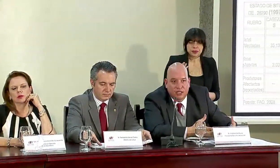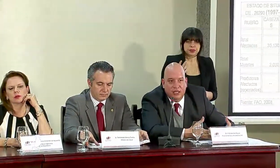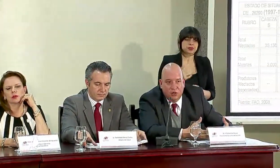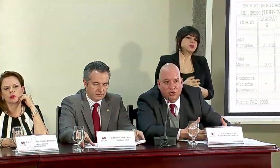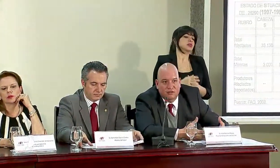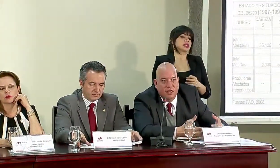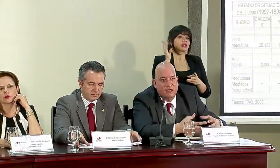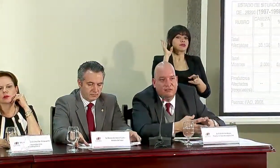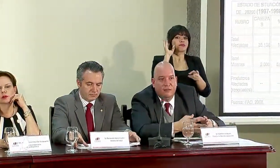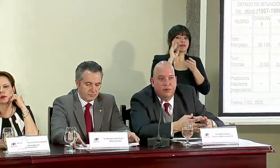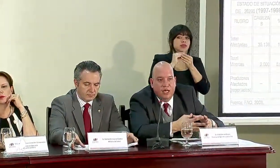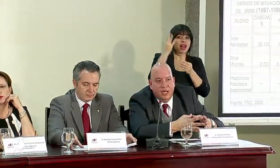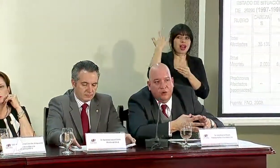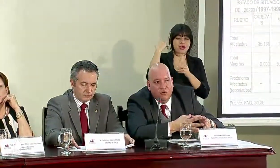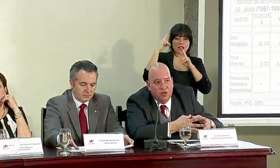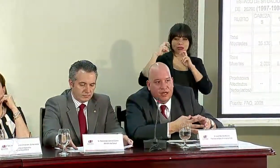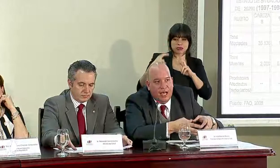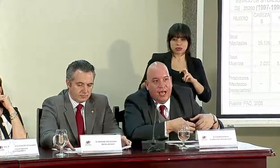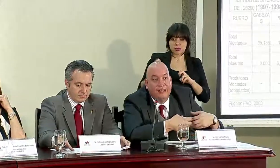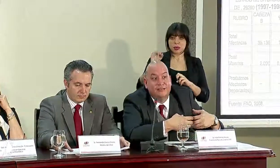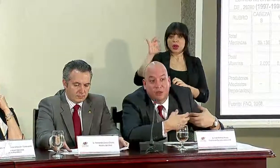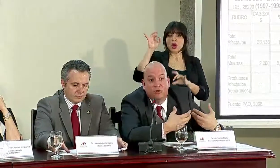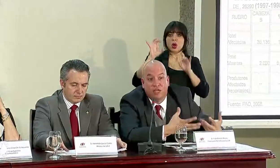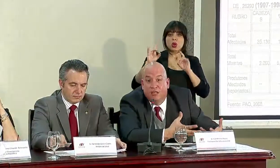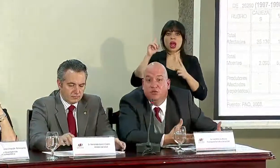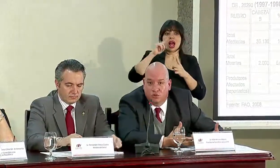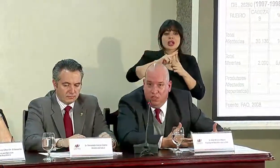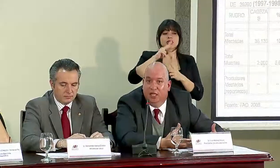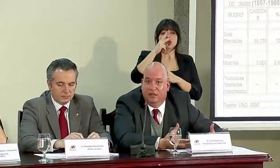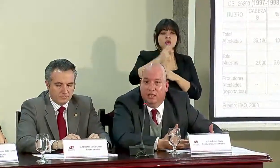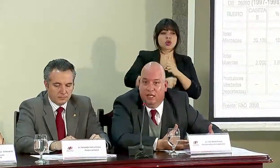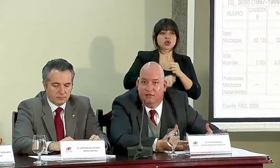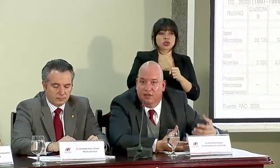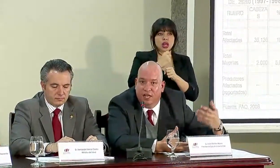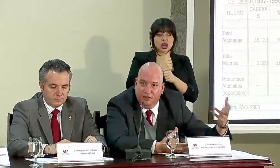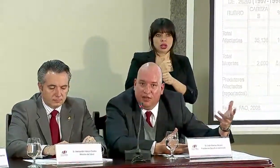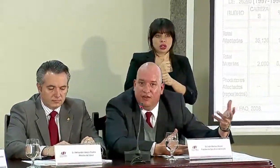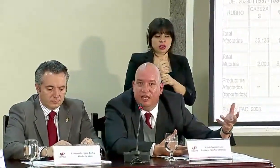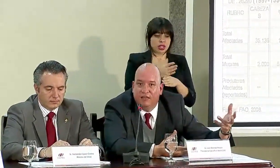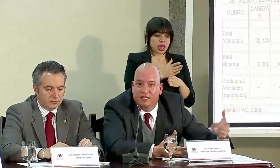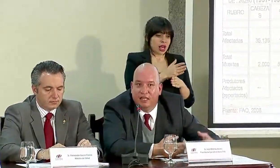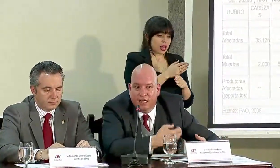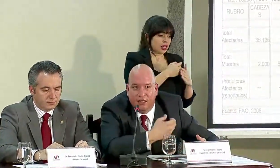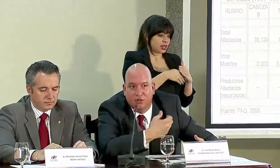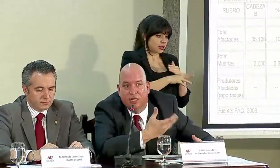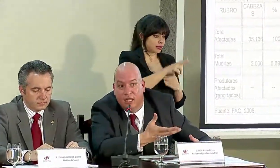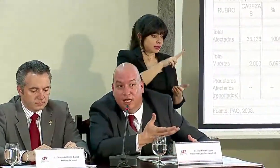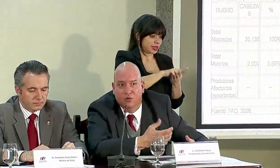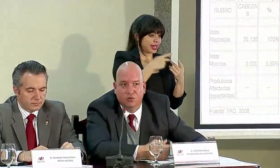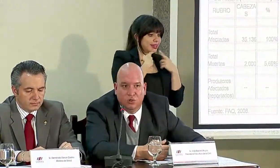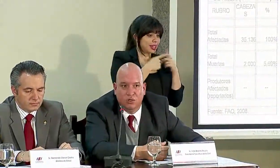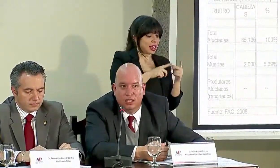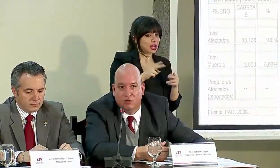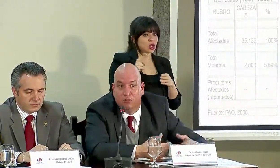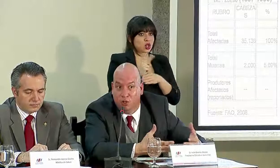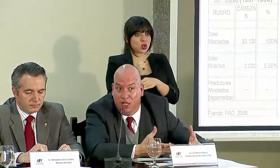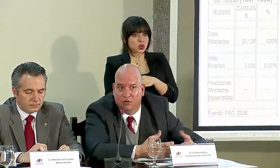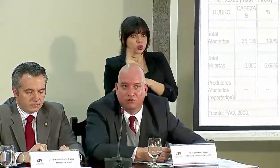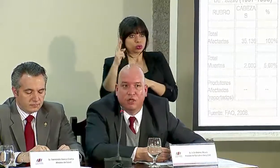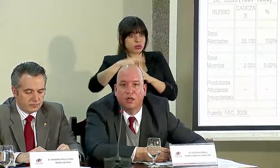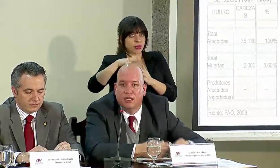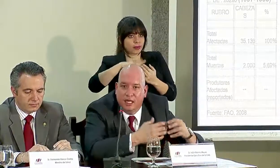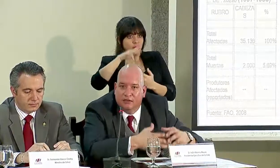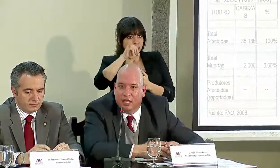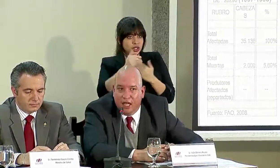decretos anteriores se podían encontrar hasta dos años entre la entrada de vigencia del decreto y la ejecución de los